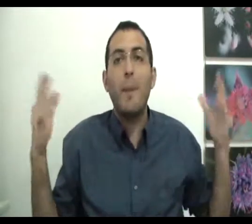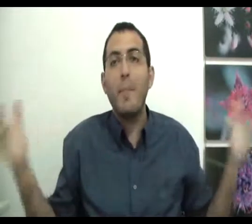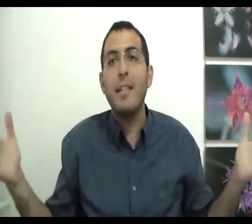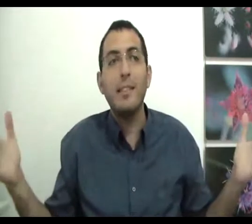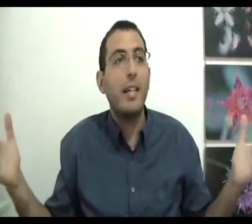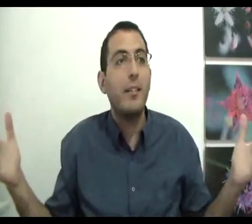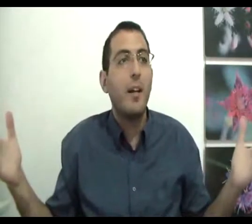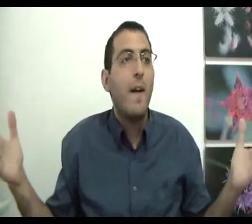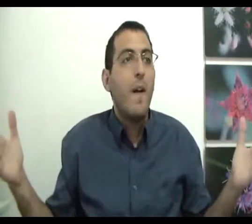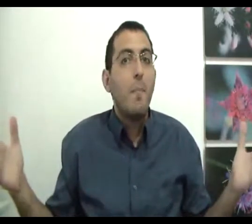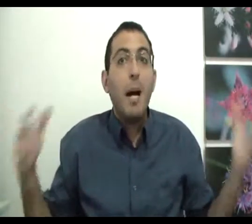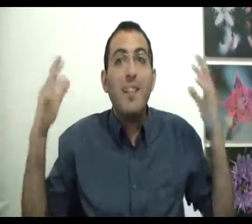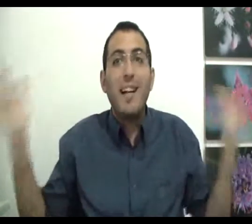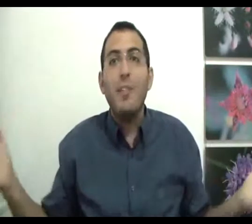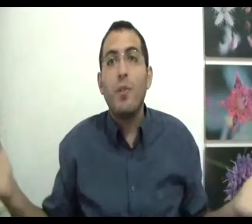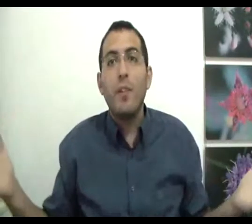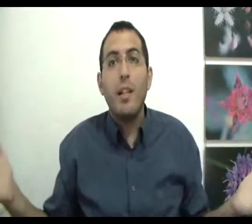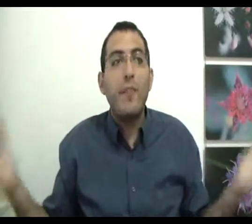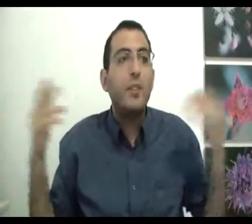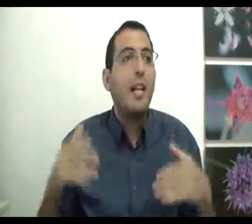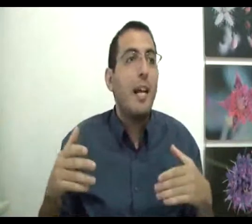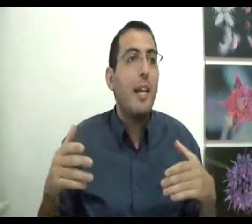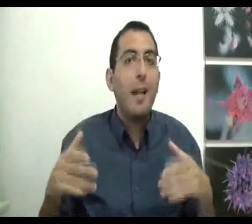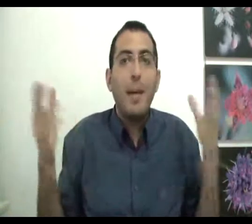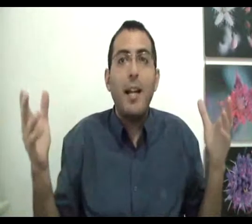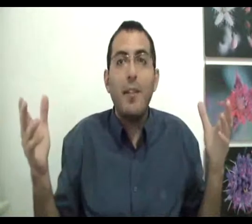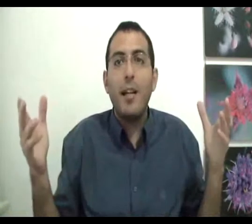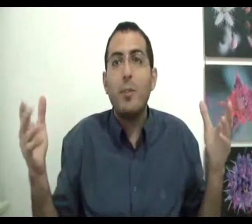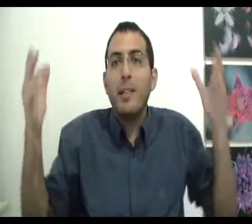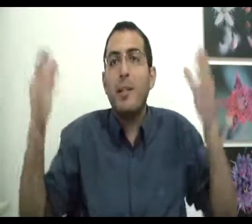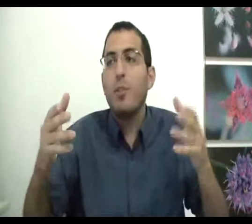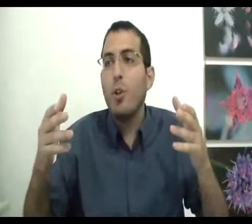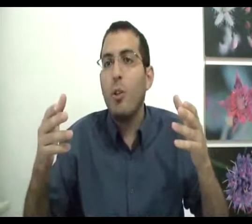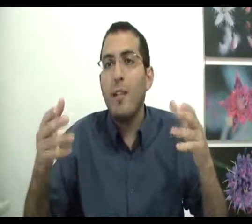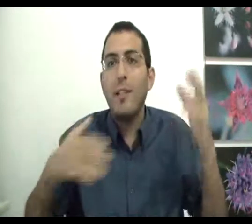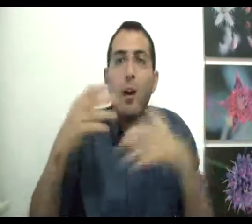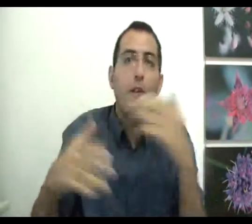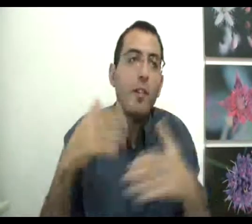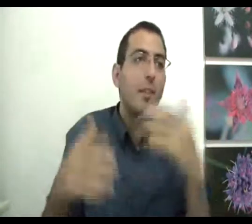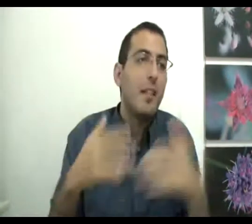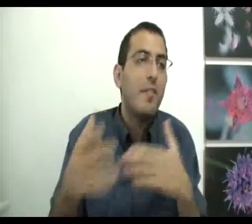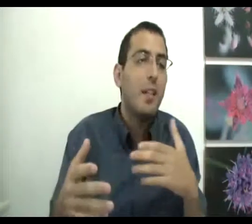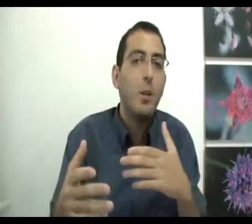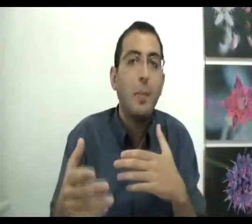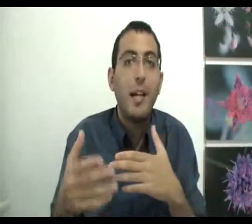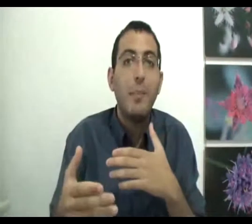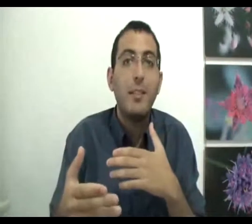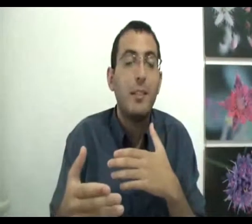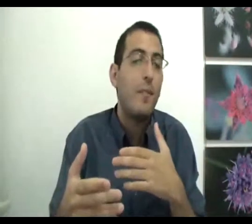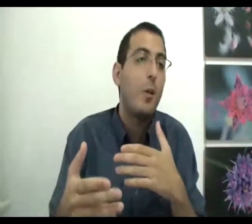מה היא מייצרת, מה המטרה השופיית, לאיפה צריך להגיע, אולי בכלל לחברה הזאת מנסים לסגור אותה, והתרק עובד ומנסה לפתח אותה, עכשיו אנחנו